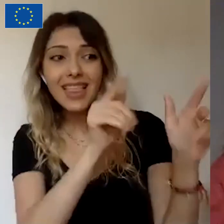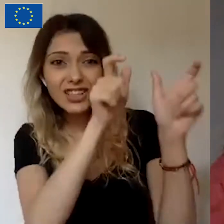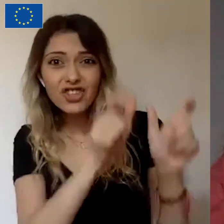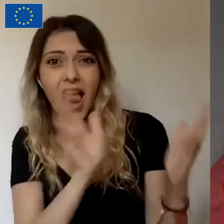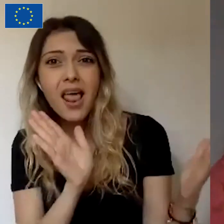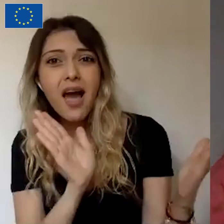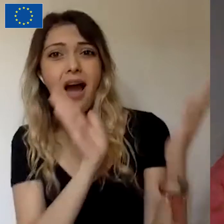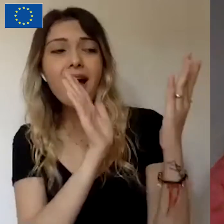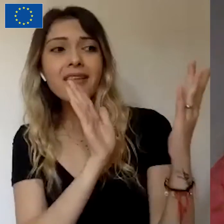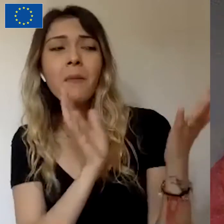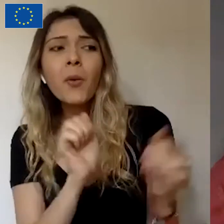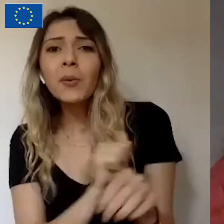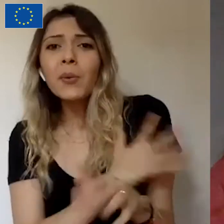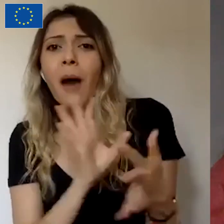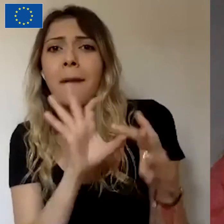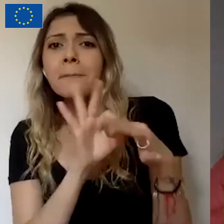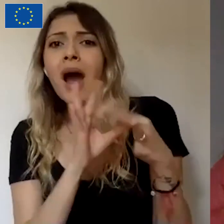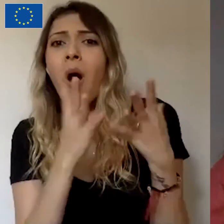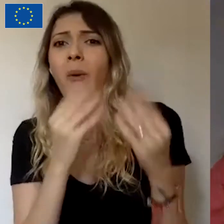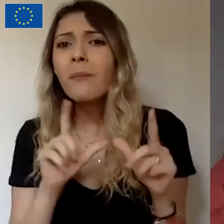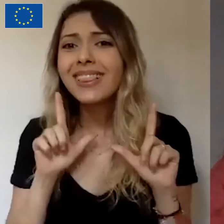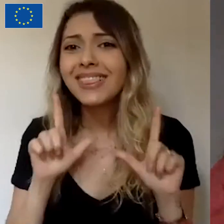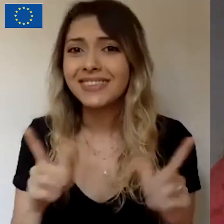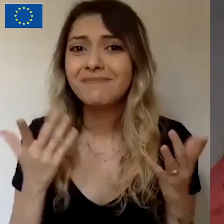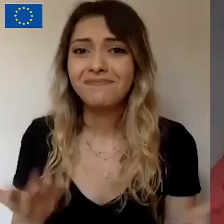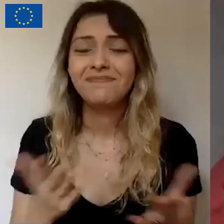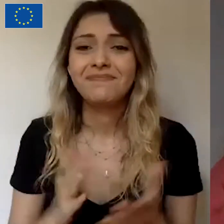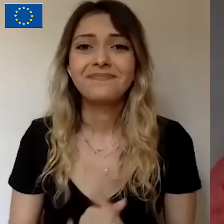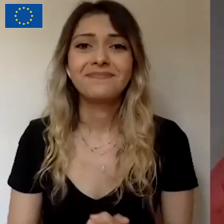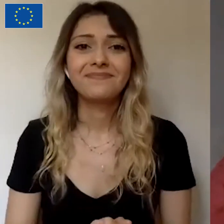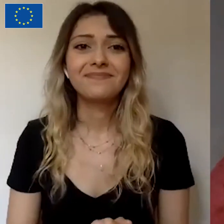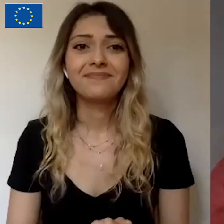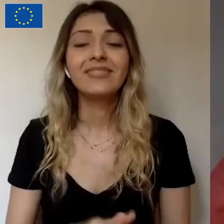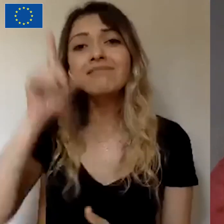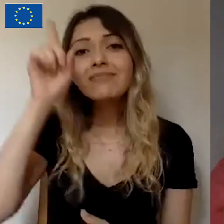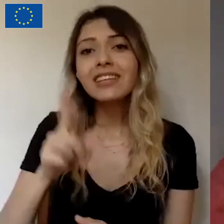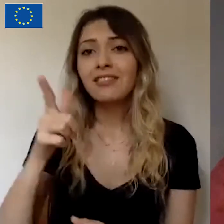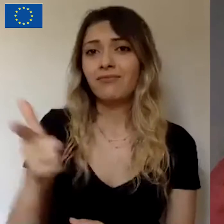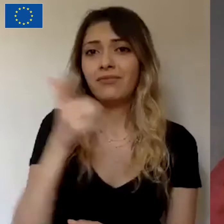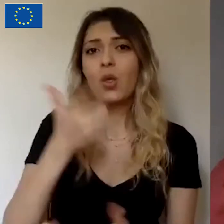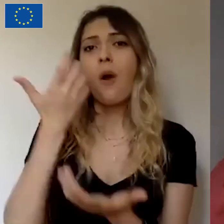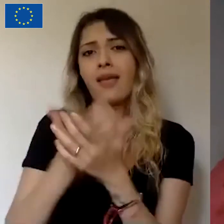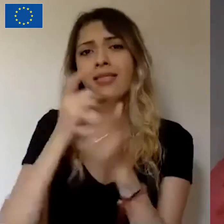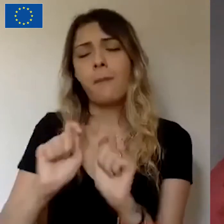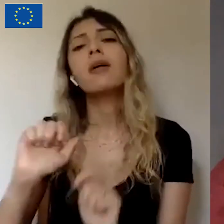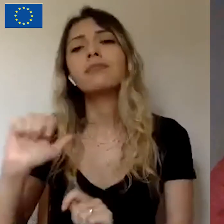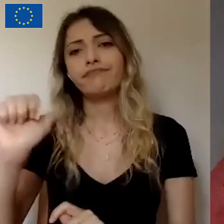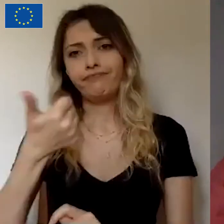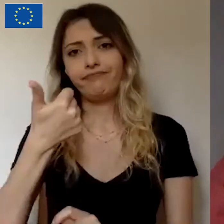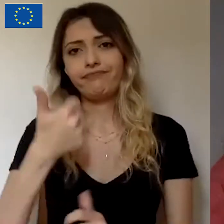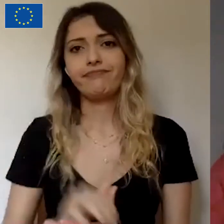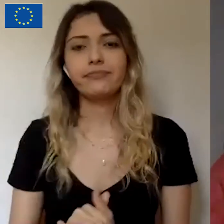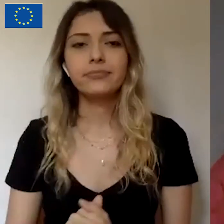bağda yatıyor aslında. Bu duygusal bağda ilk olarak bu video çekimde. Çünkü online bir platform üzerinden fon